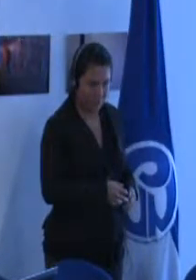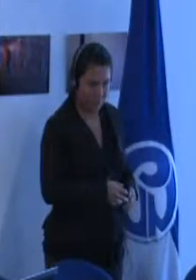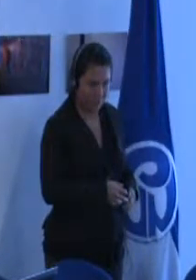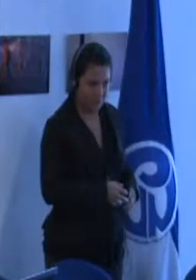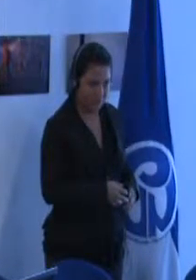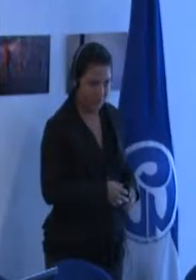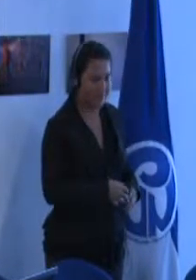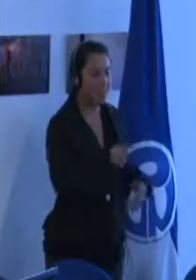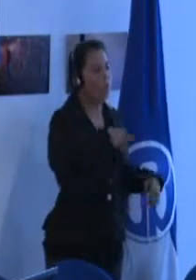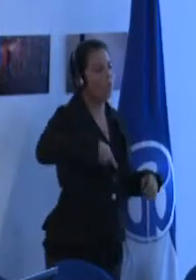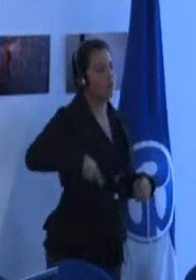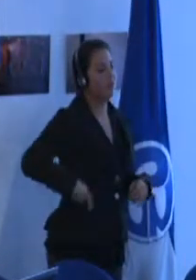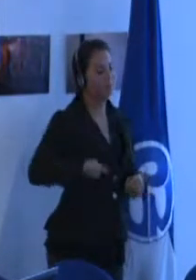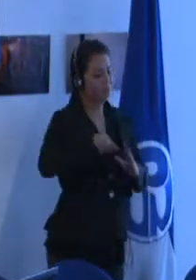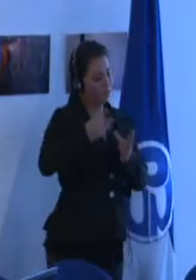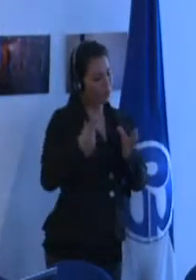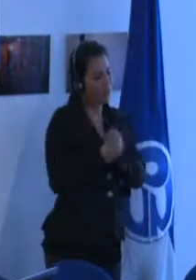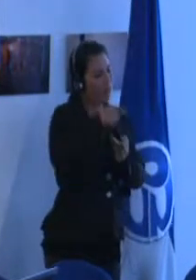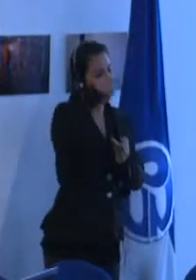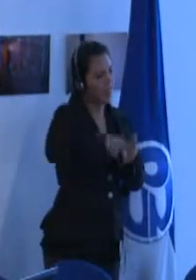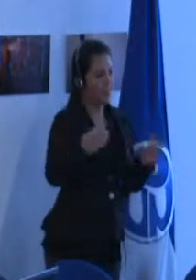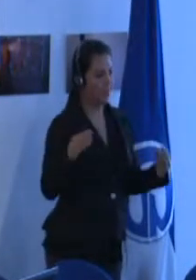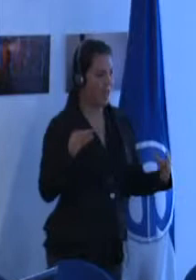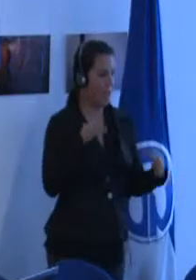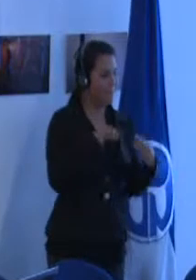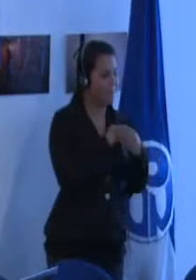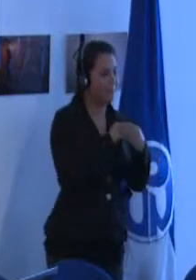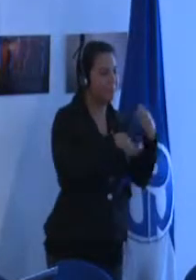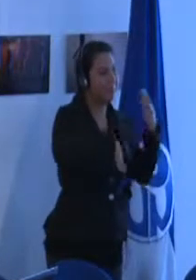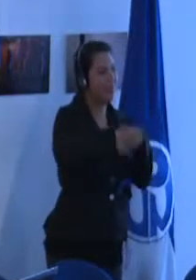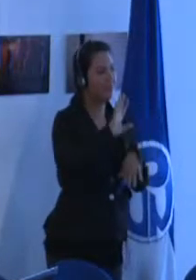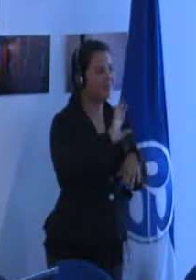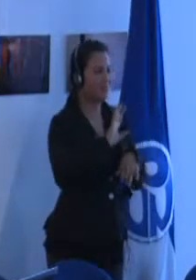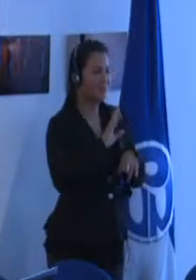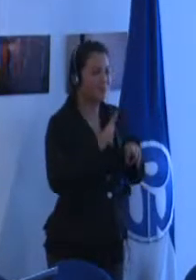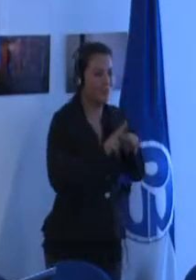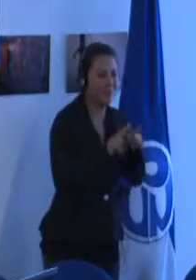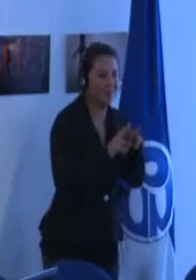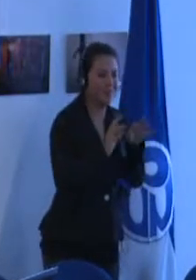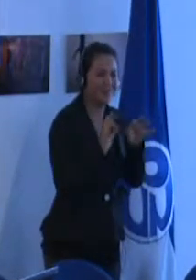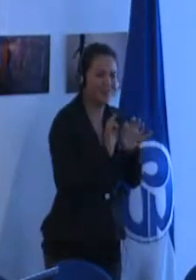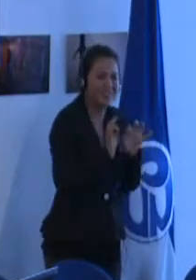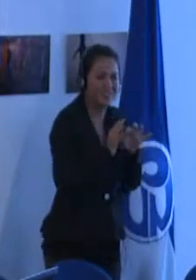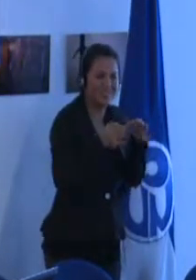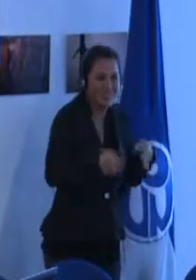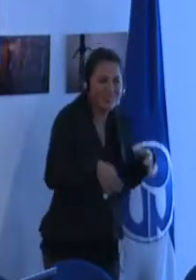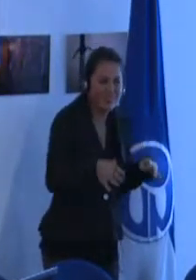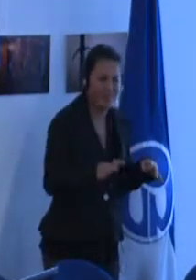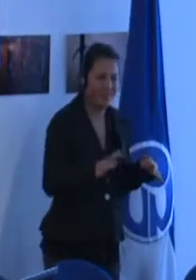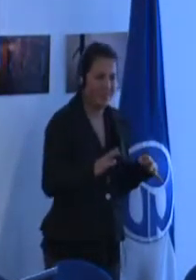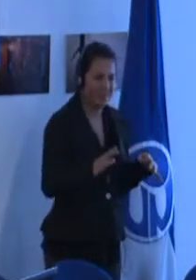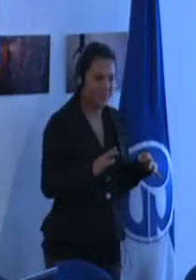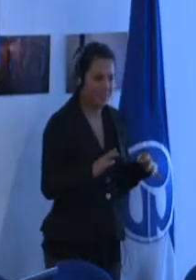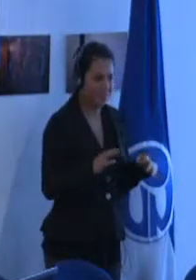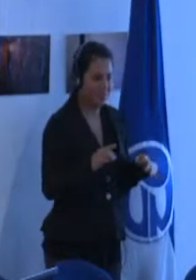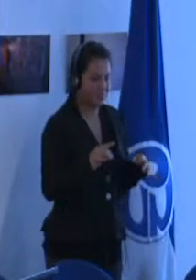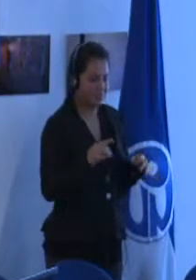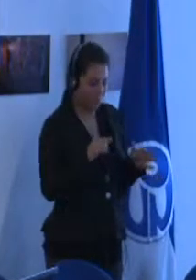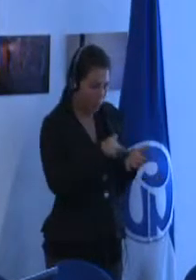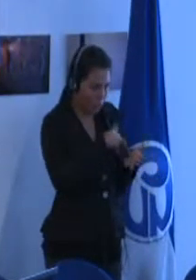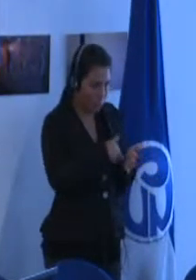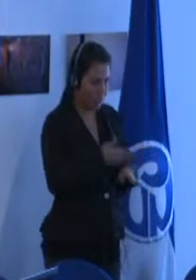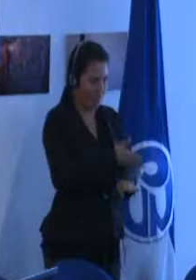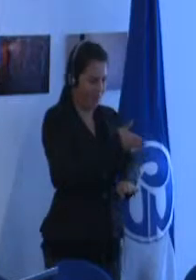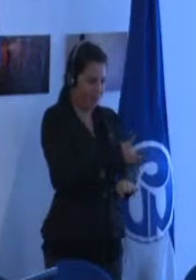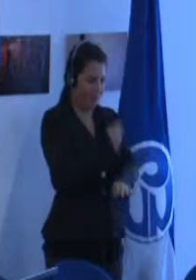la escuela inclusiva debe adaptarse de la manera más común ordinaria más común posible por lo tanto como ya lo